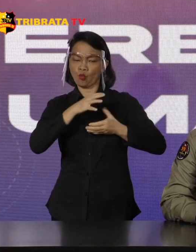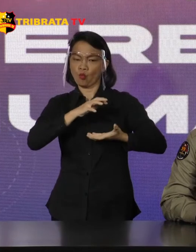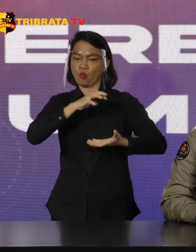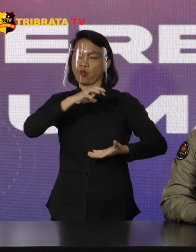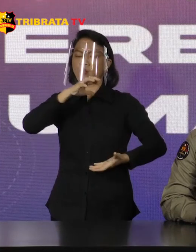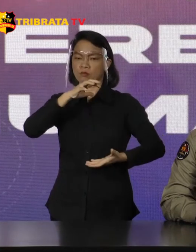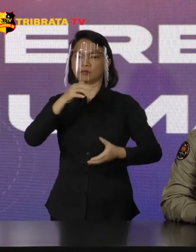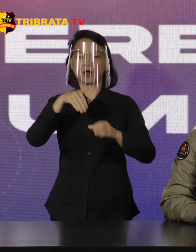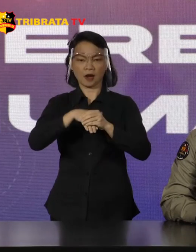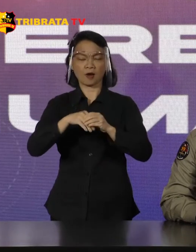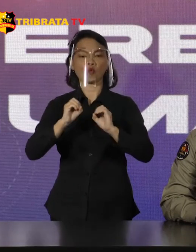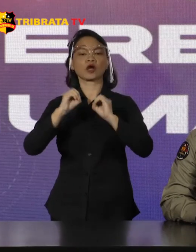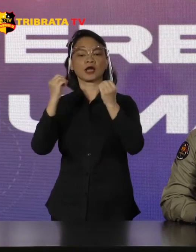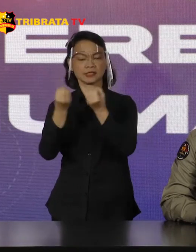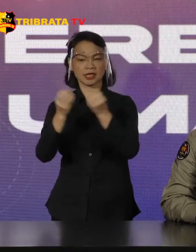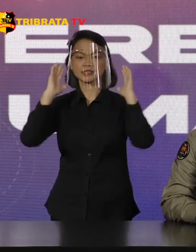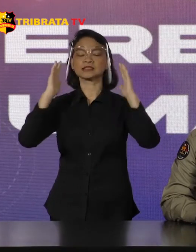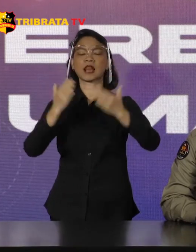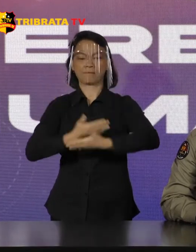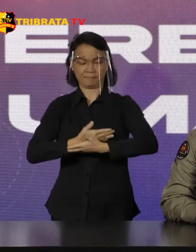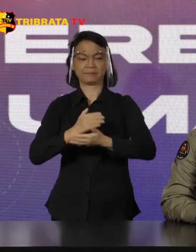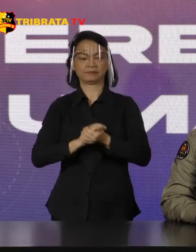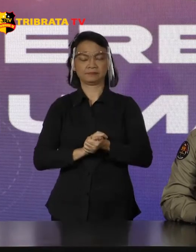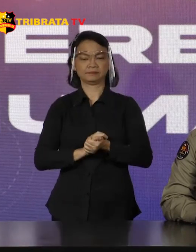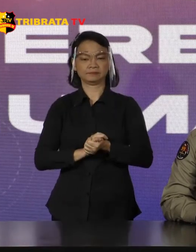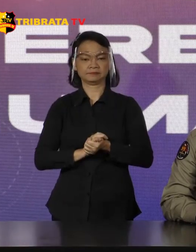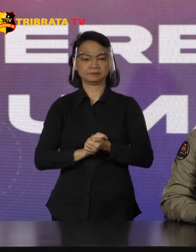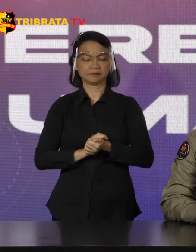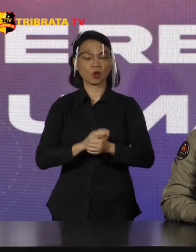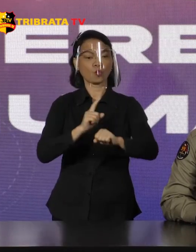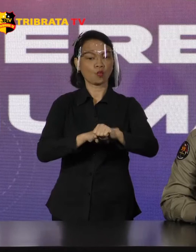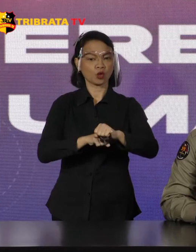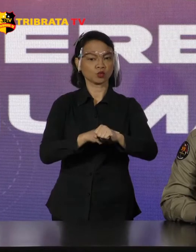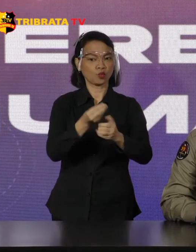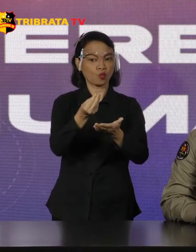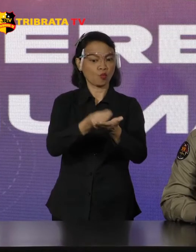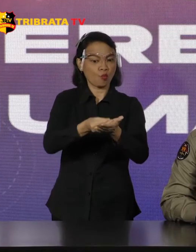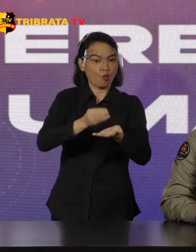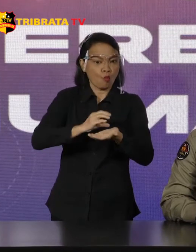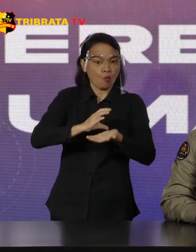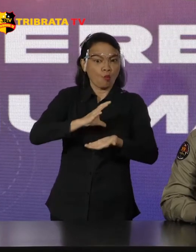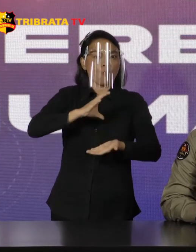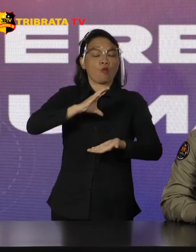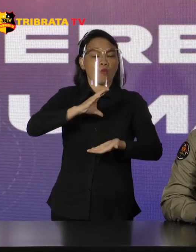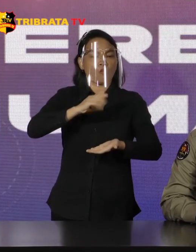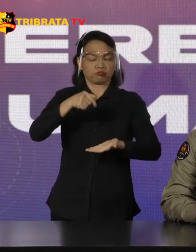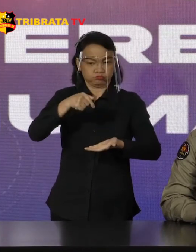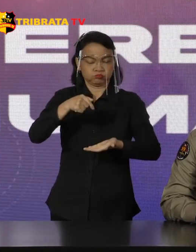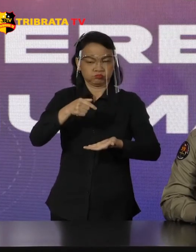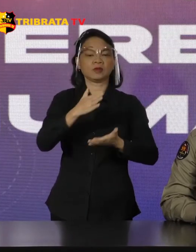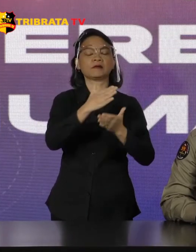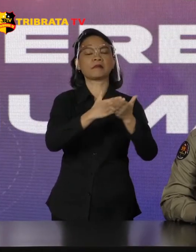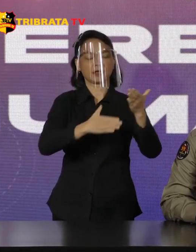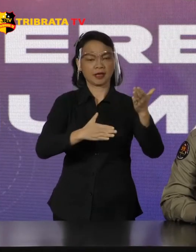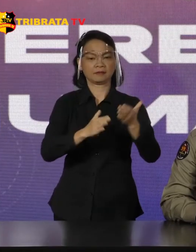organisasi Jemaah Islamia Dan tentunya ketika keuangan ini semakin besar Ini menjadi bagian